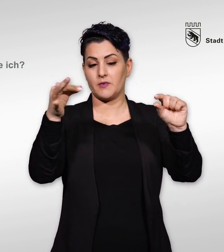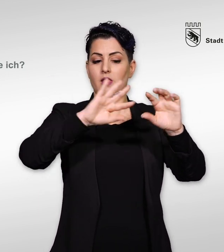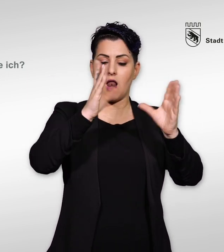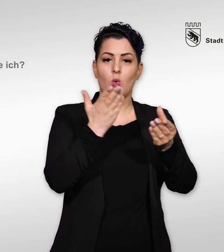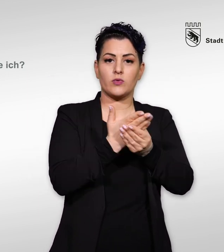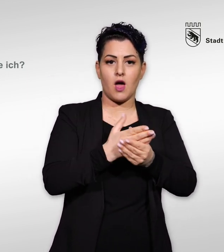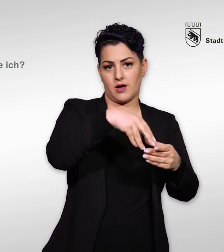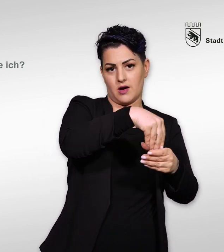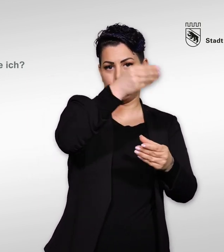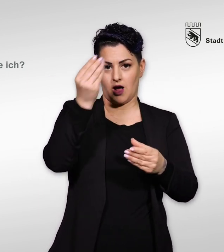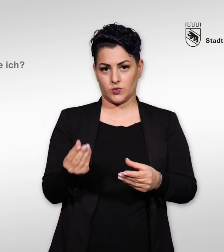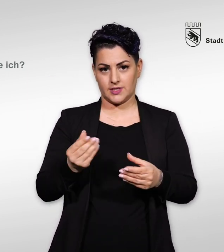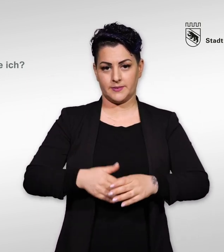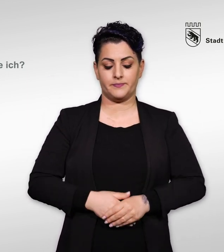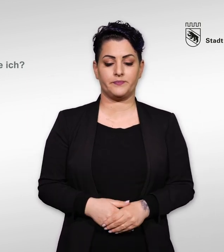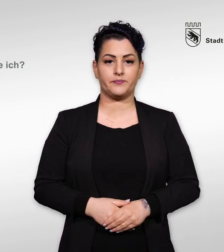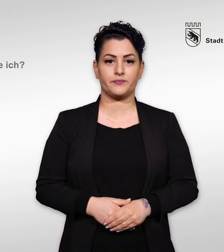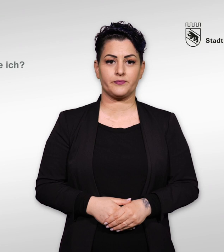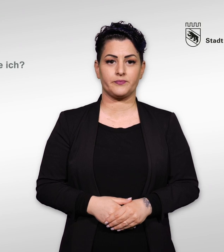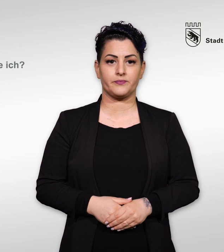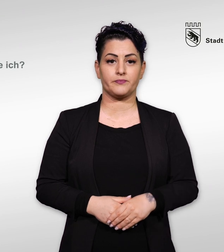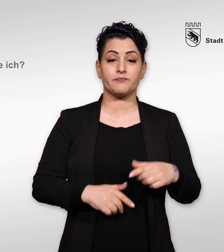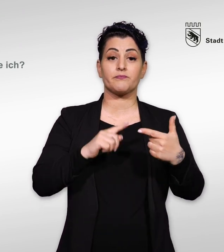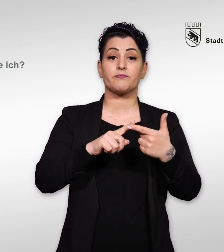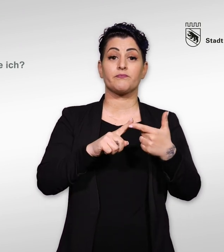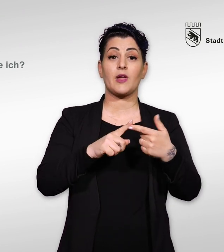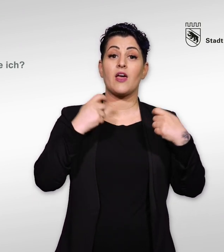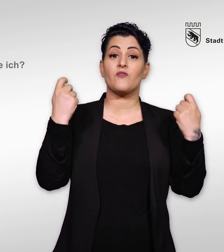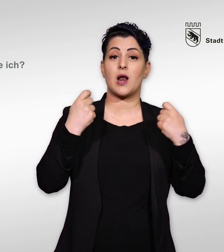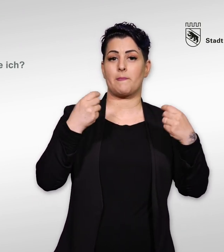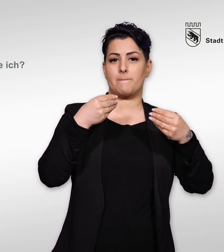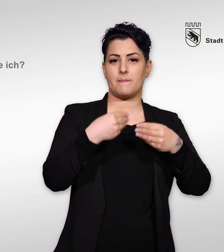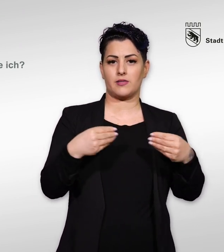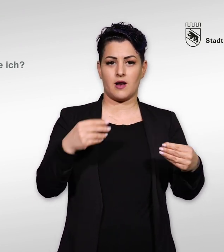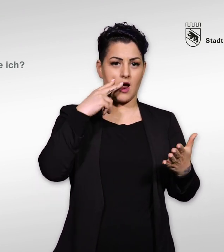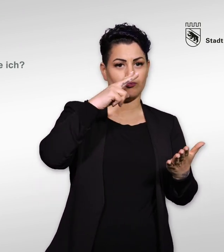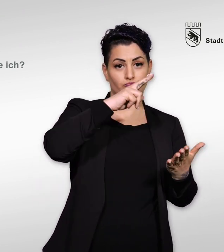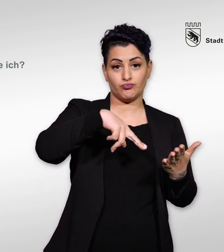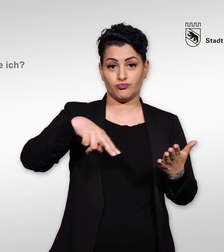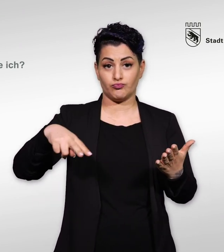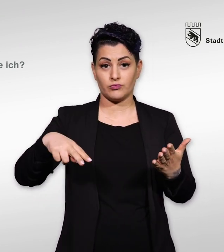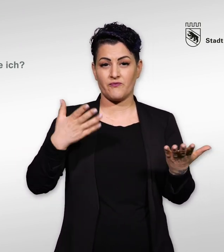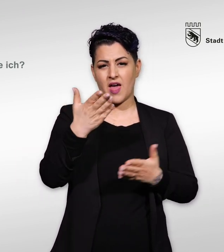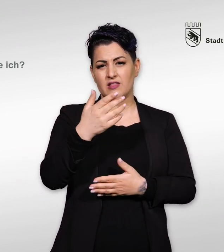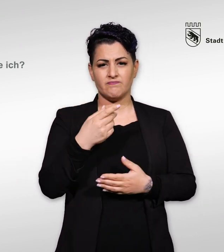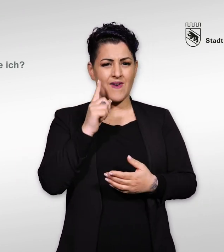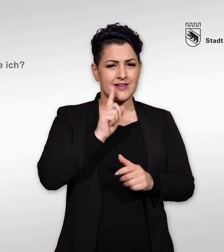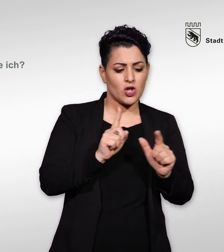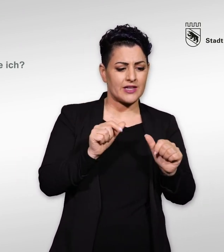Nehmen Sie nun alle Unterlagen heraus. 2. Werbematerial lesen Falls